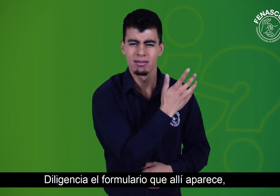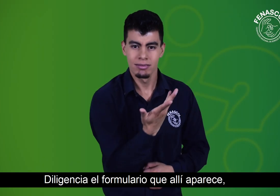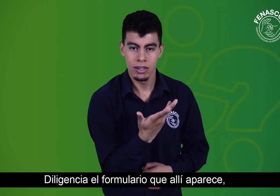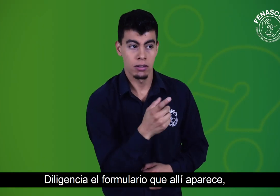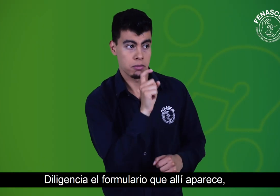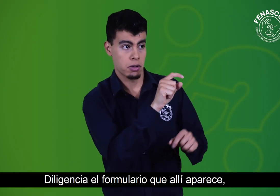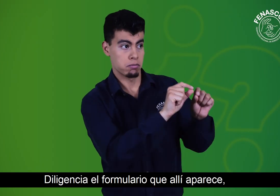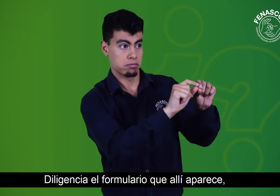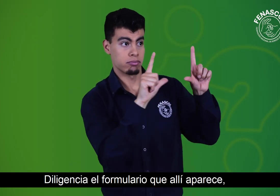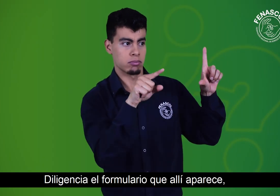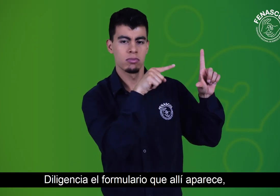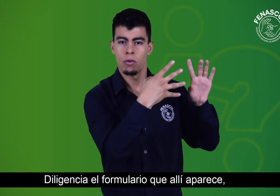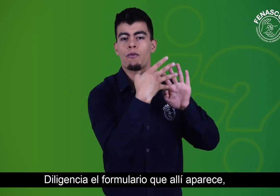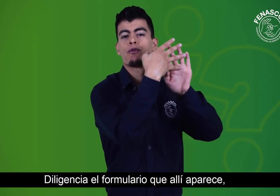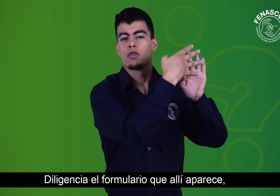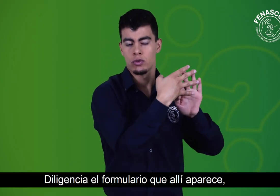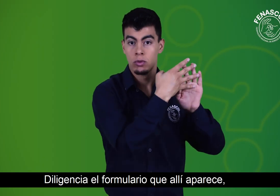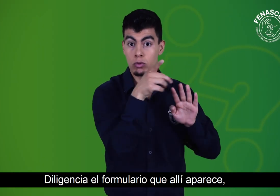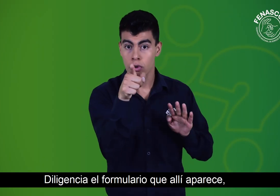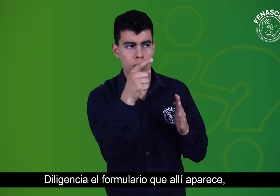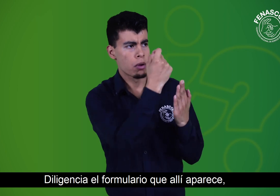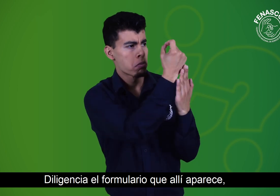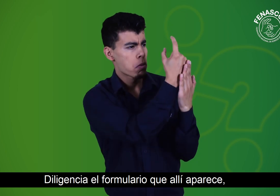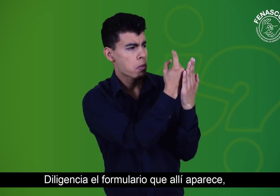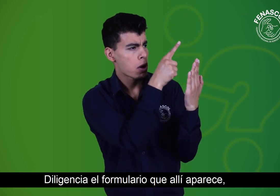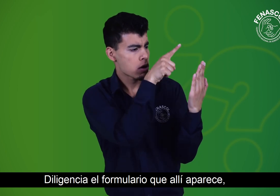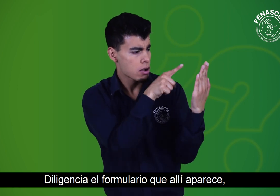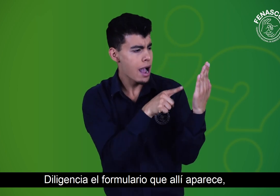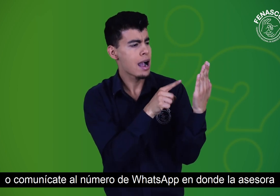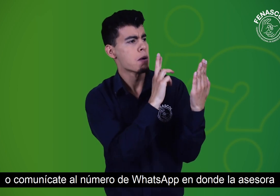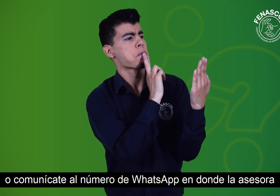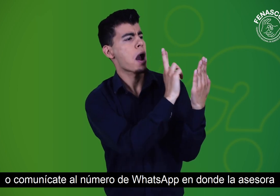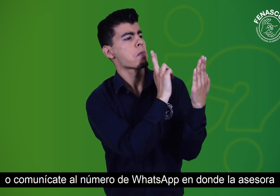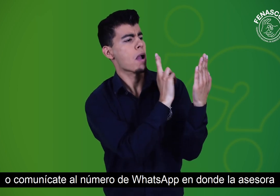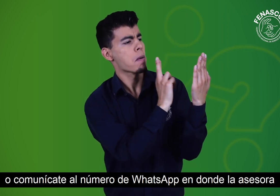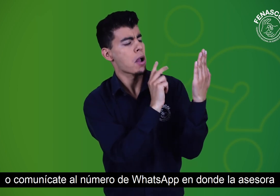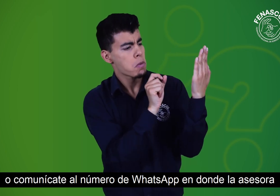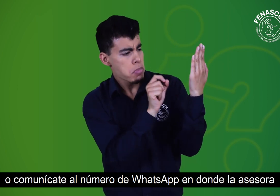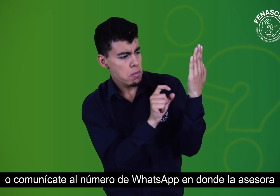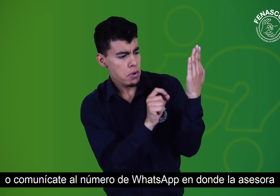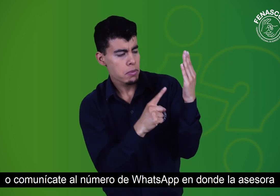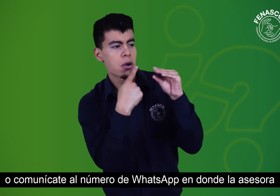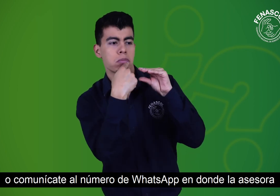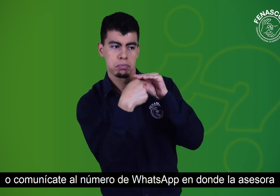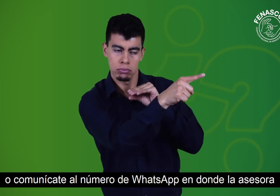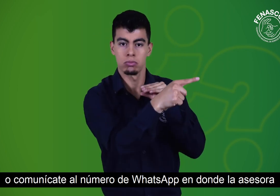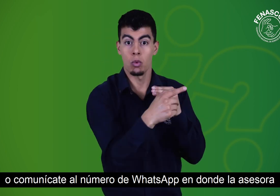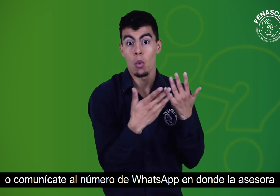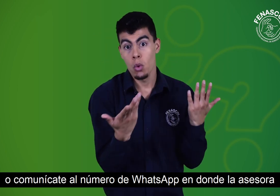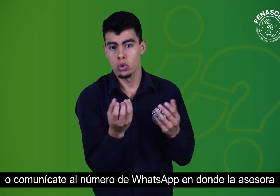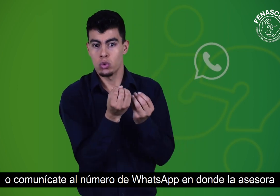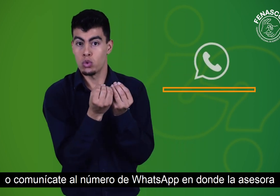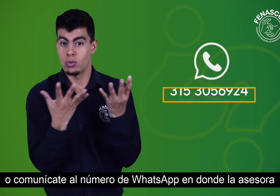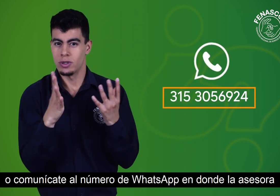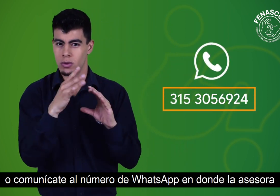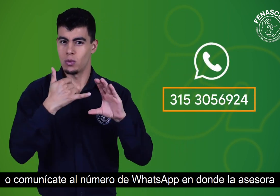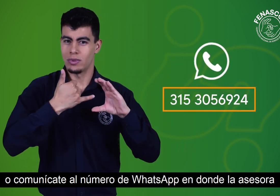Diligencia el formulario que allí aparece o comunícate al número de WhatsApp en donde la